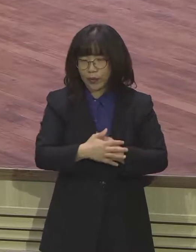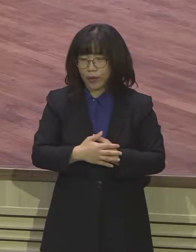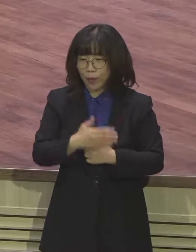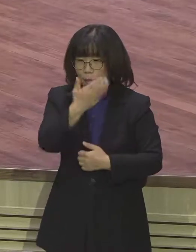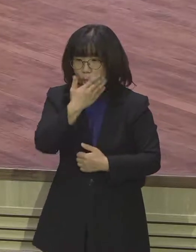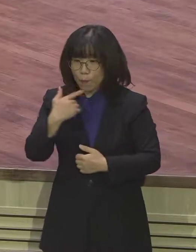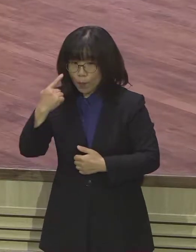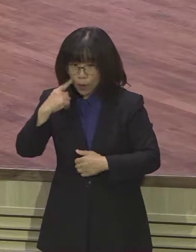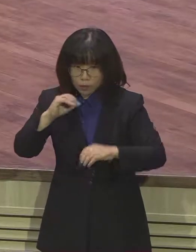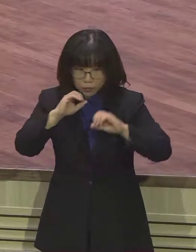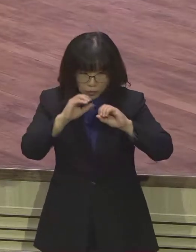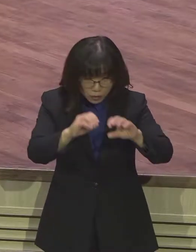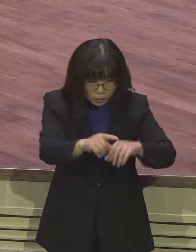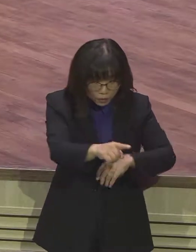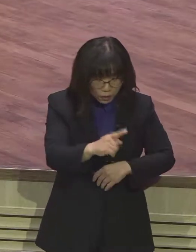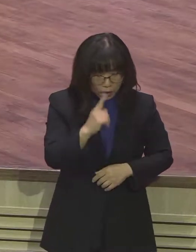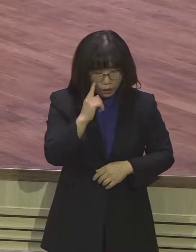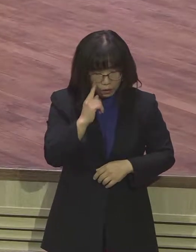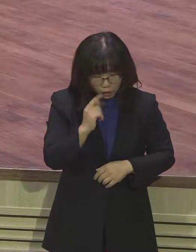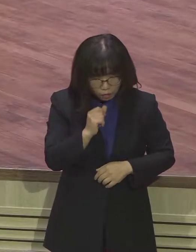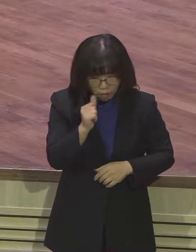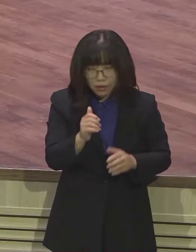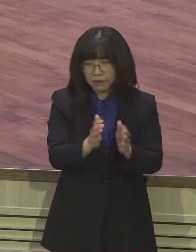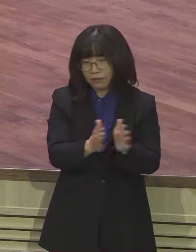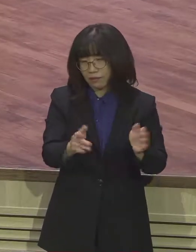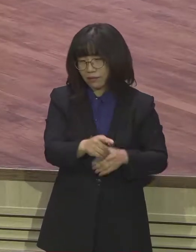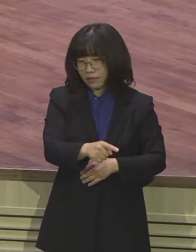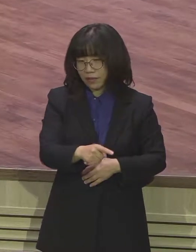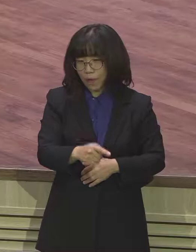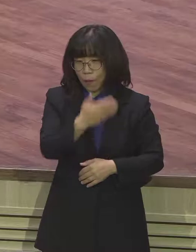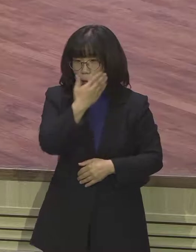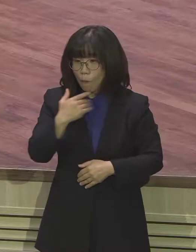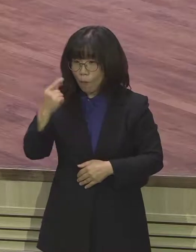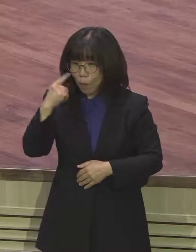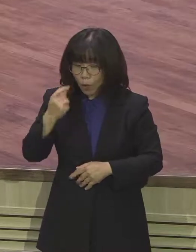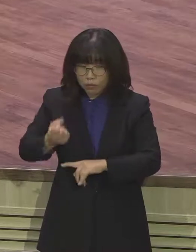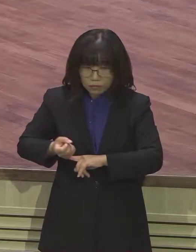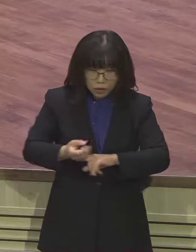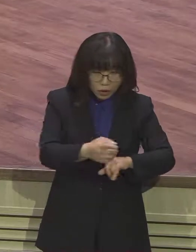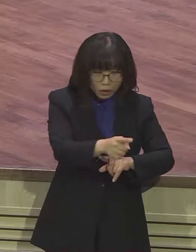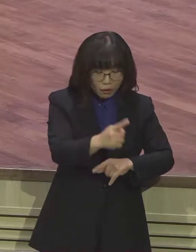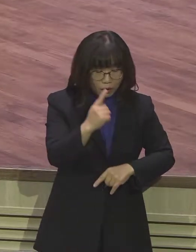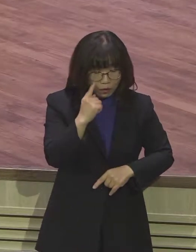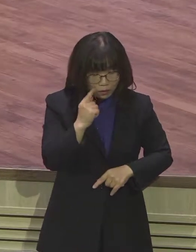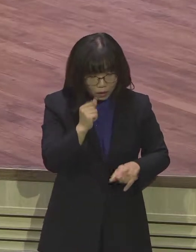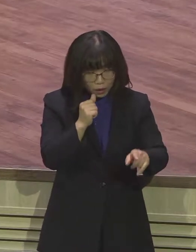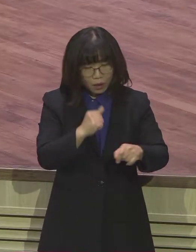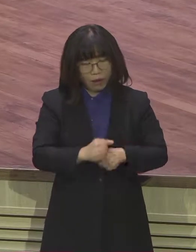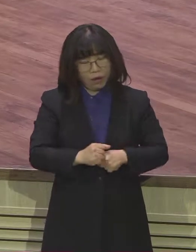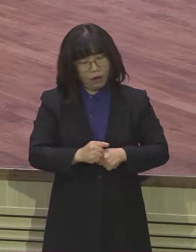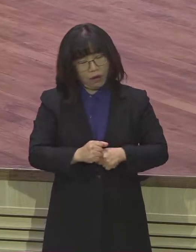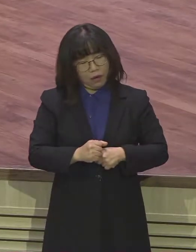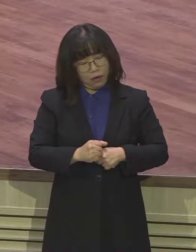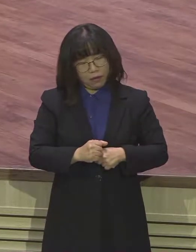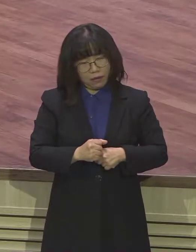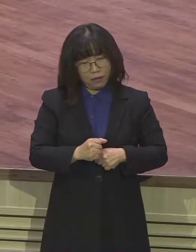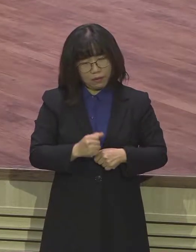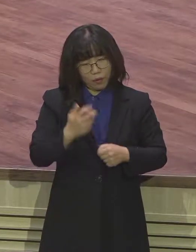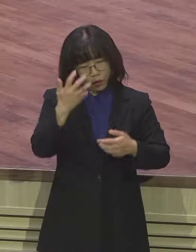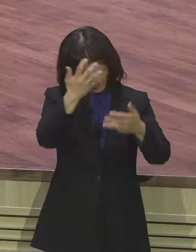시작하면서 졸기 시작하세요 듣지 못하시는 거죠 호미하신 거죠 몇 번 탁탁 치고 이렇게 해도 또 복음을 선포하면 또